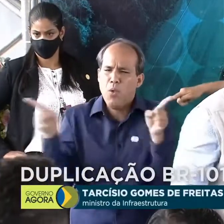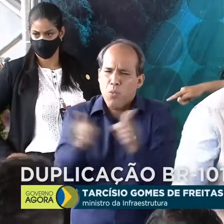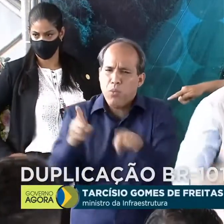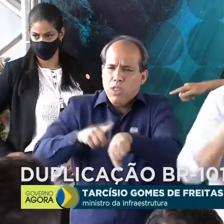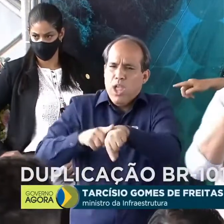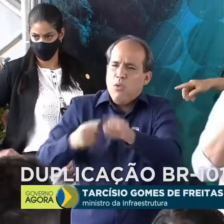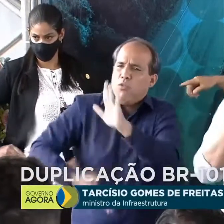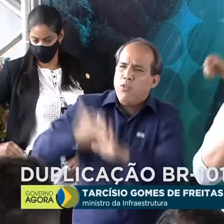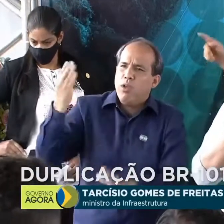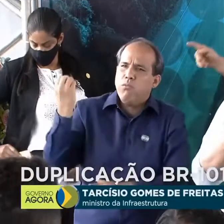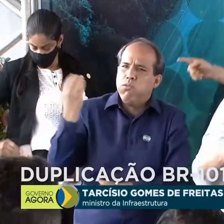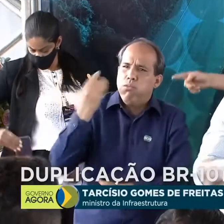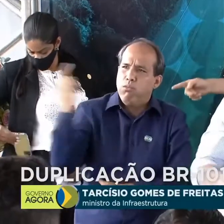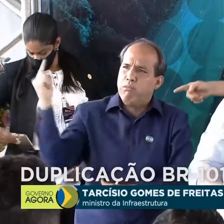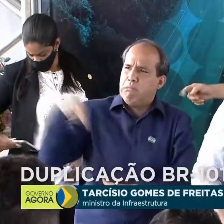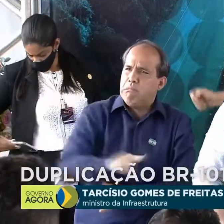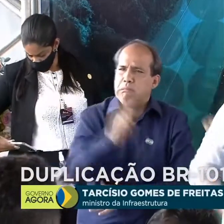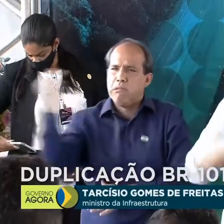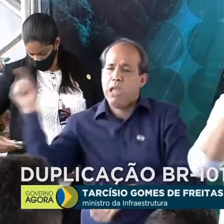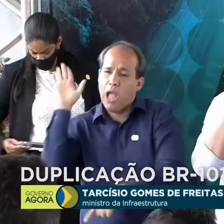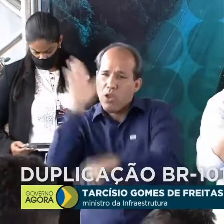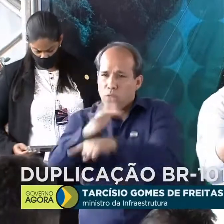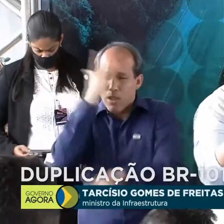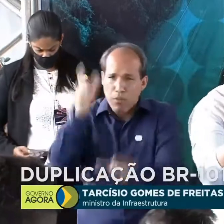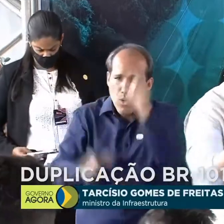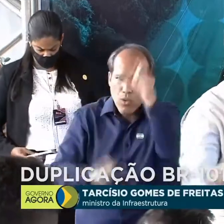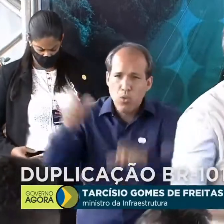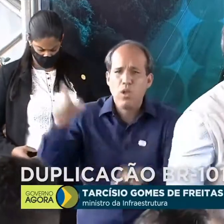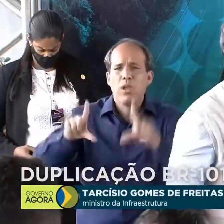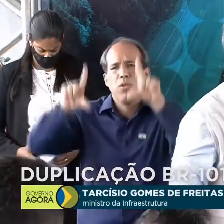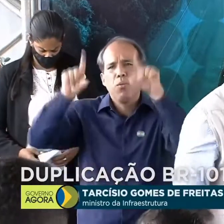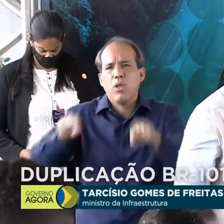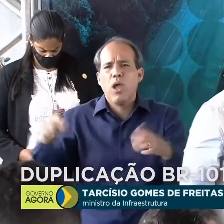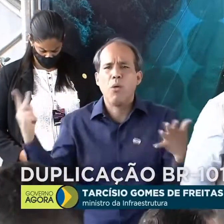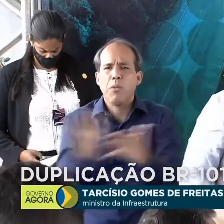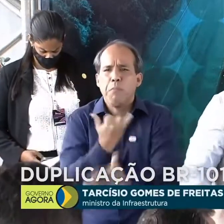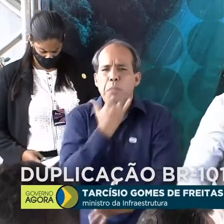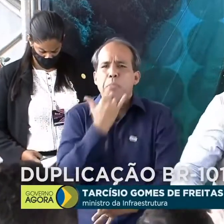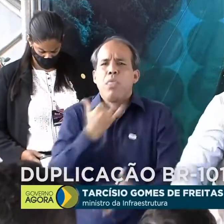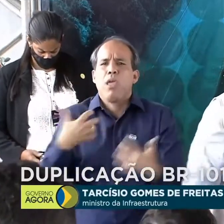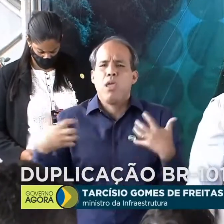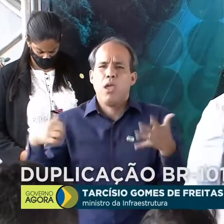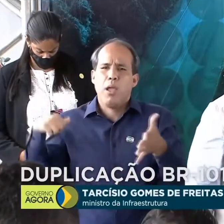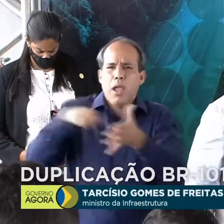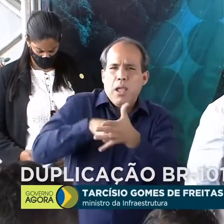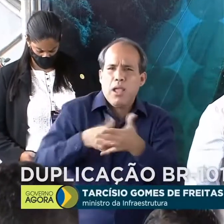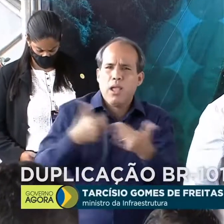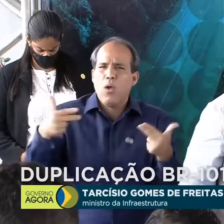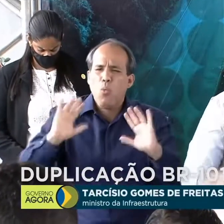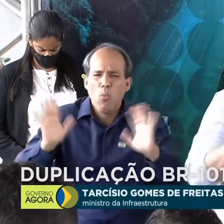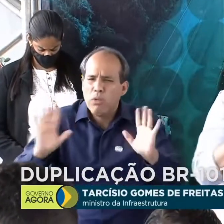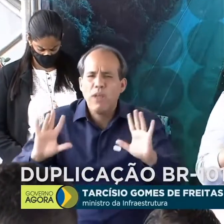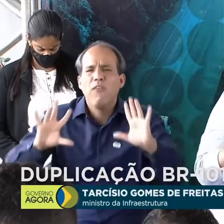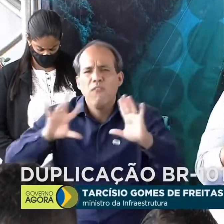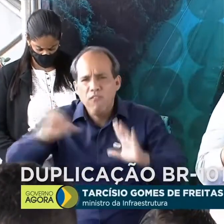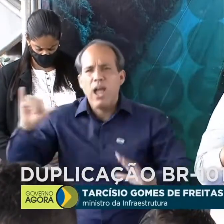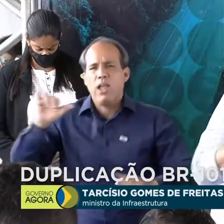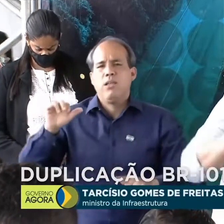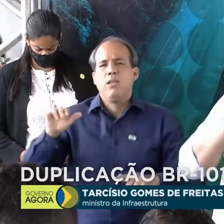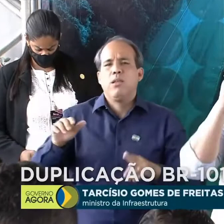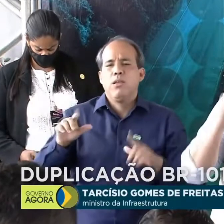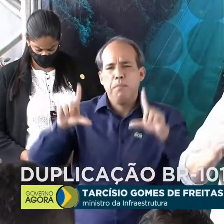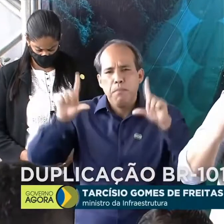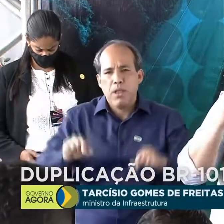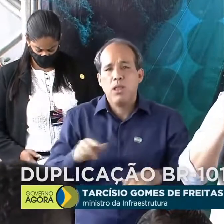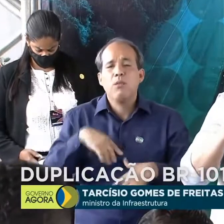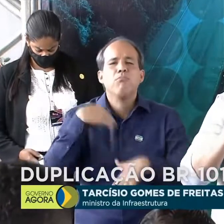viagem, que vão ajudar as pessoas, que vai reduzir o número de acidentes. E não vai parar por aí. Até o final do